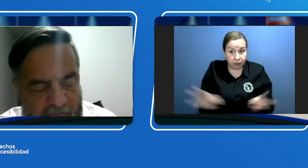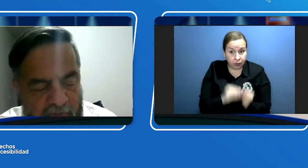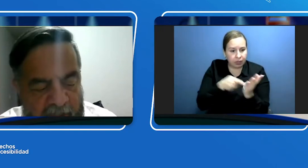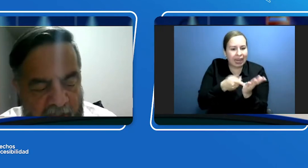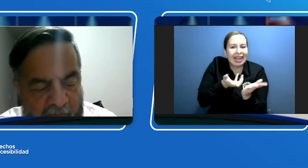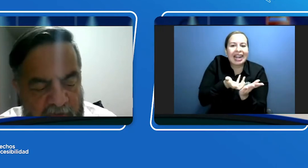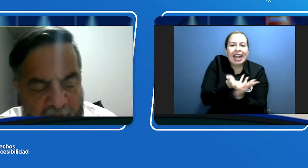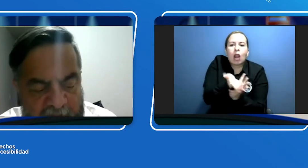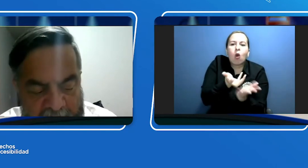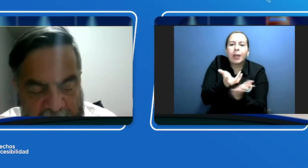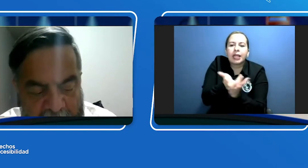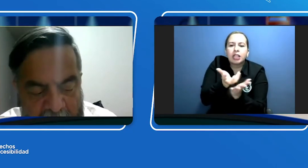podríamos avanzar.